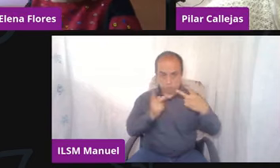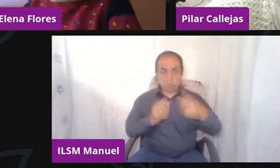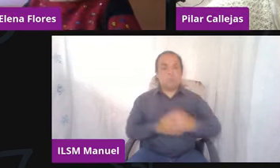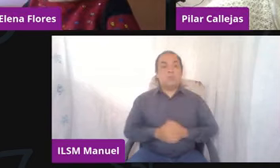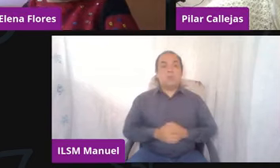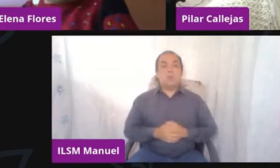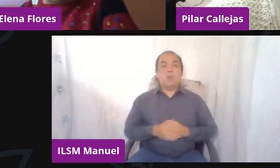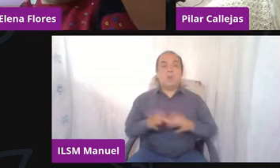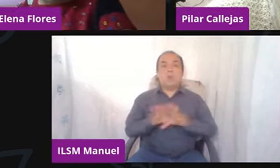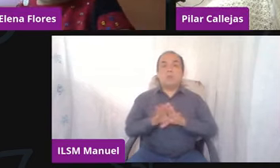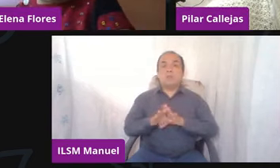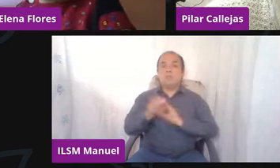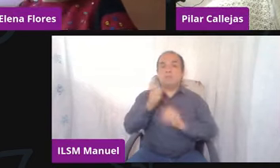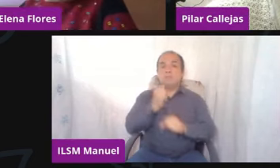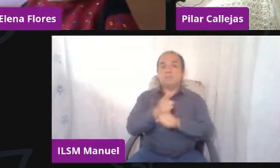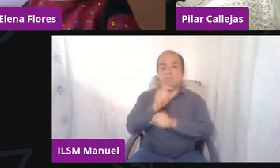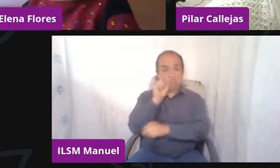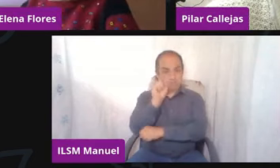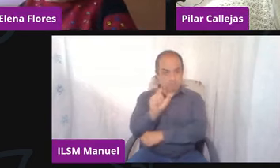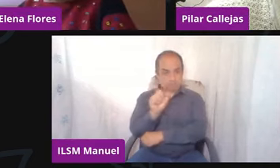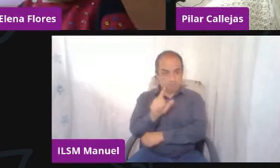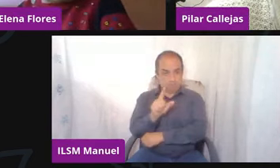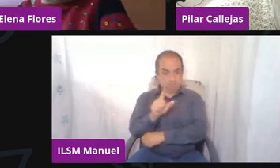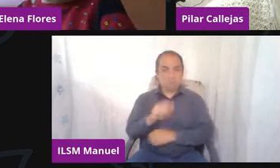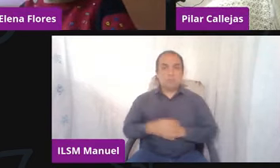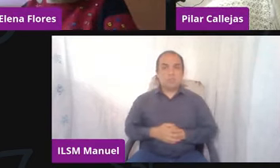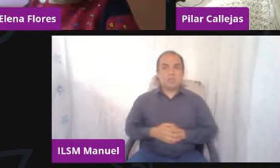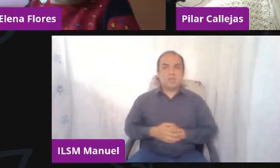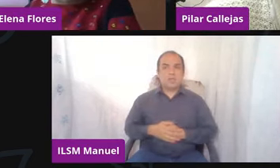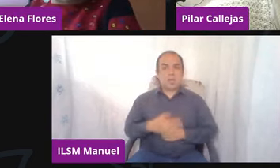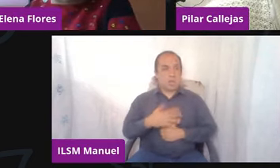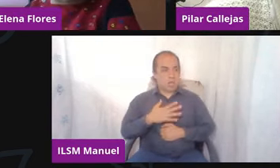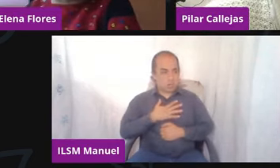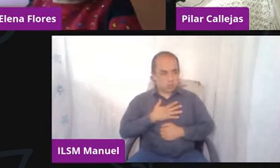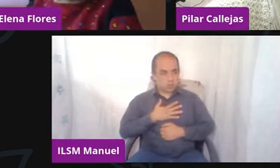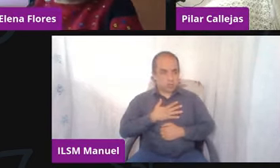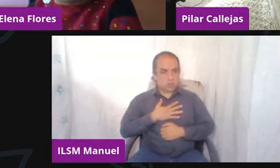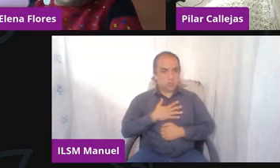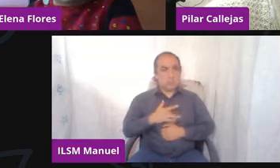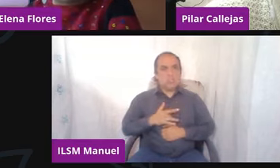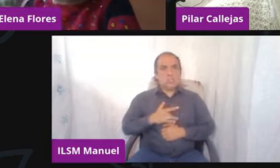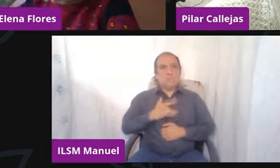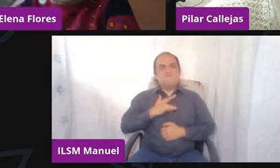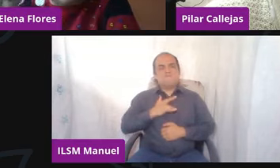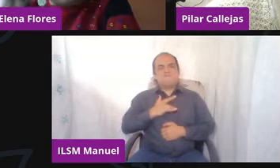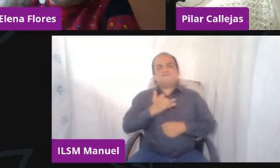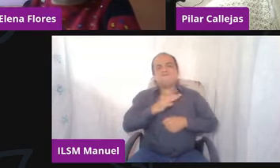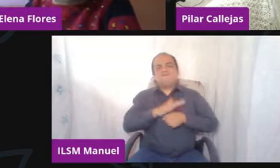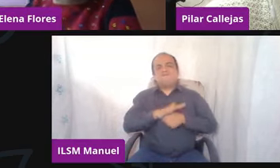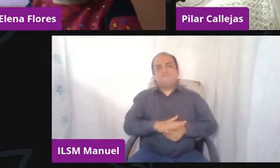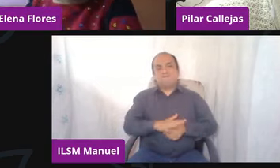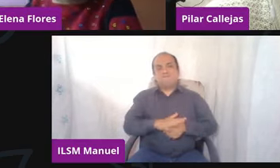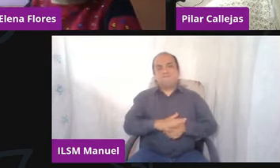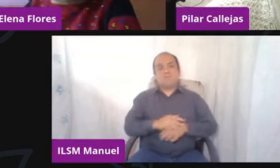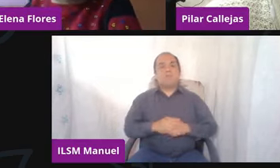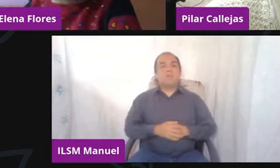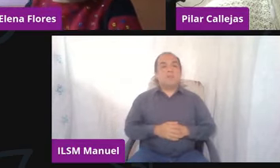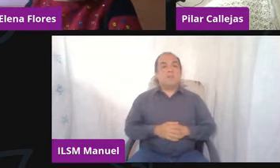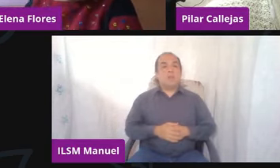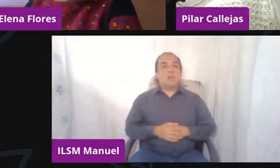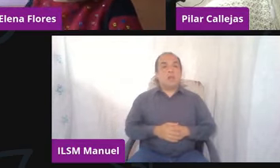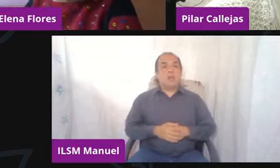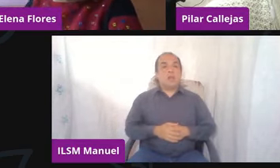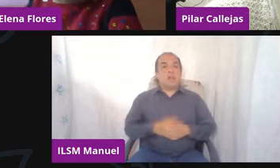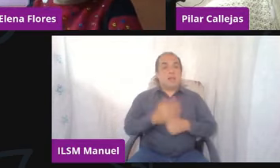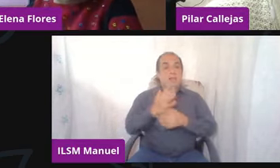¿cómo identificar también que yo estoy pasando por un proceso de estrés porque lo que mencionan o lo que refieren es